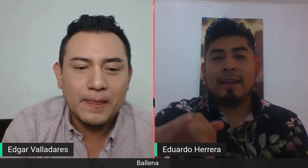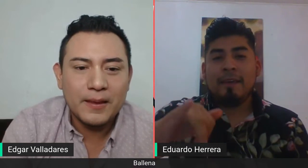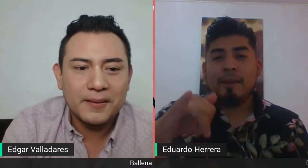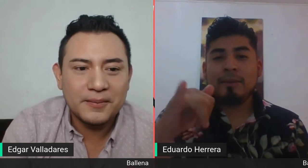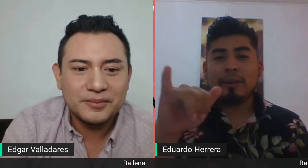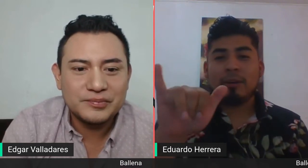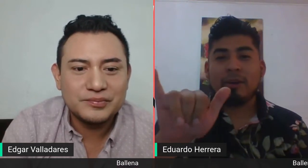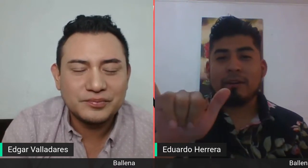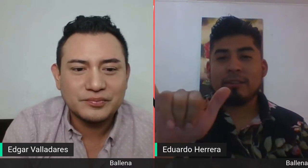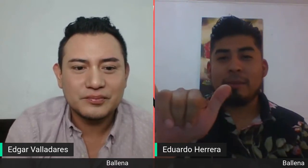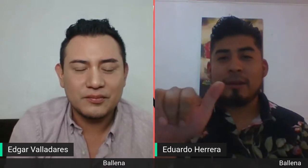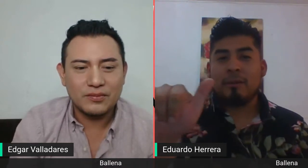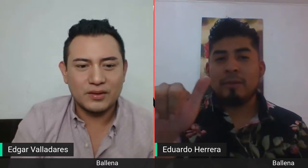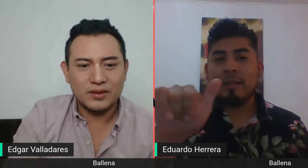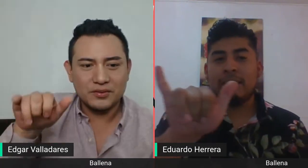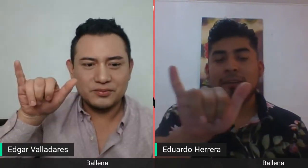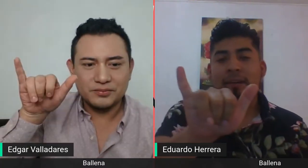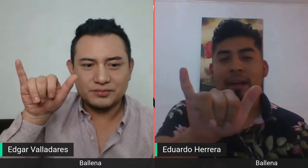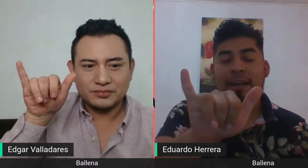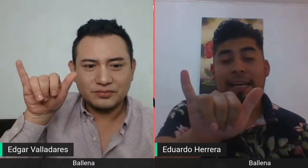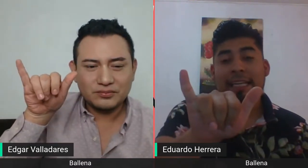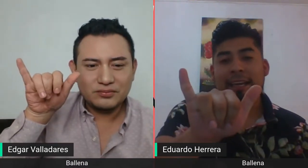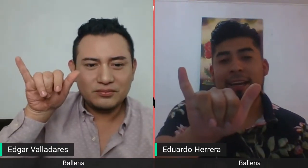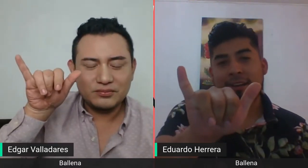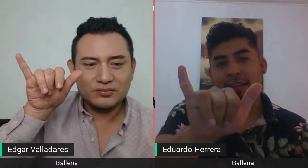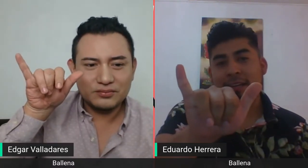Vamos a colocar nuestra mano dominante con la letra Y.